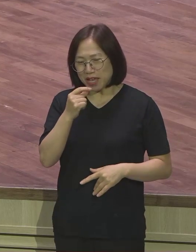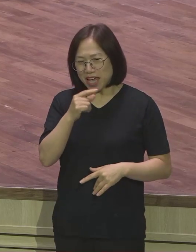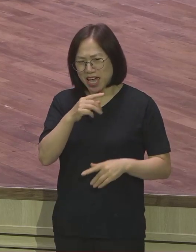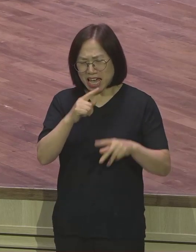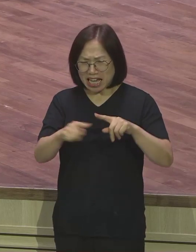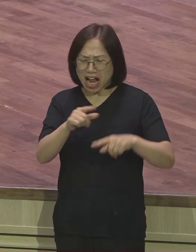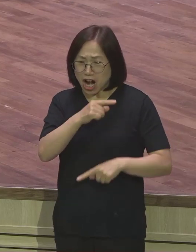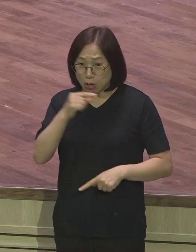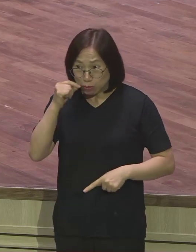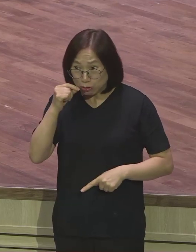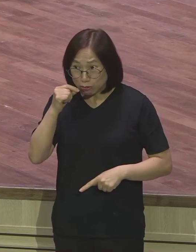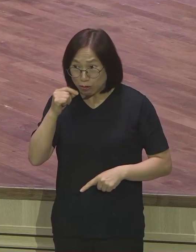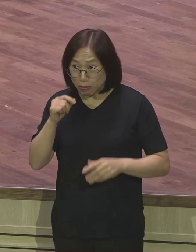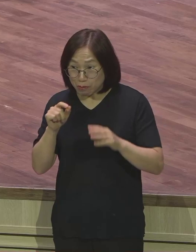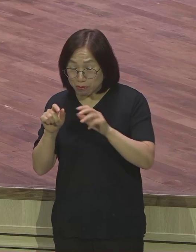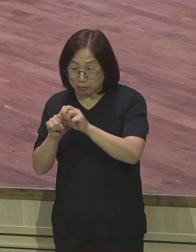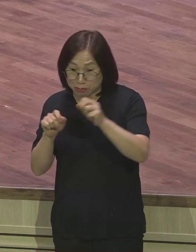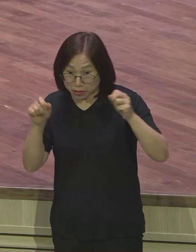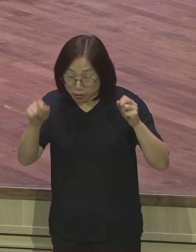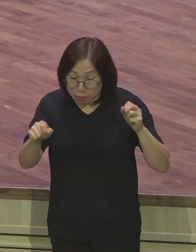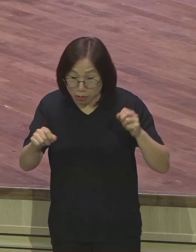새벽에 갑자기 막 발작하고 난리 치면 어떡하지?